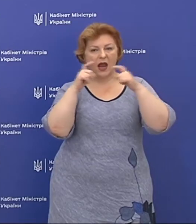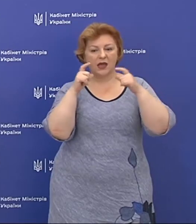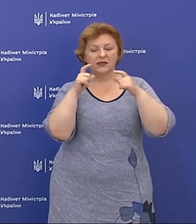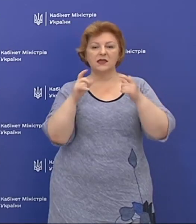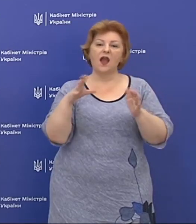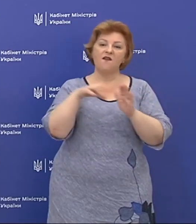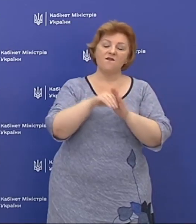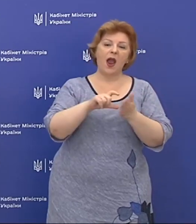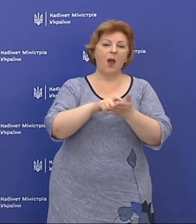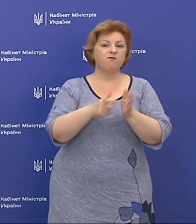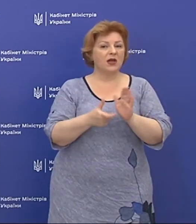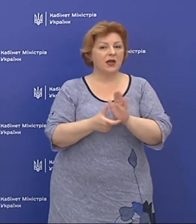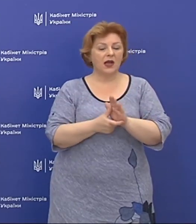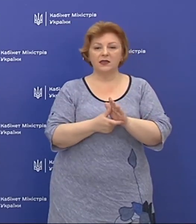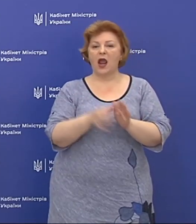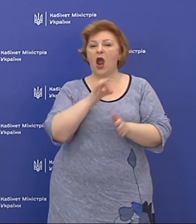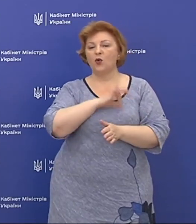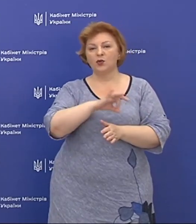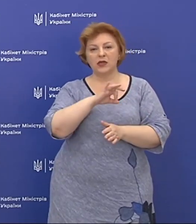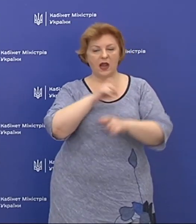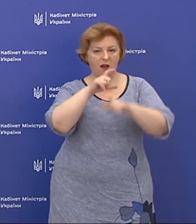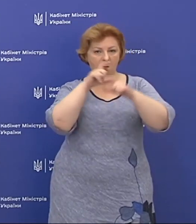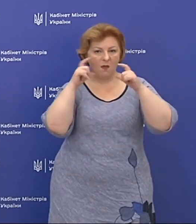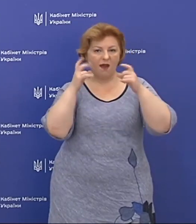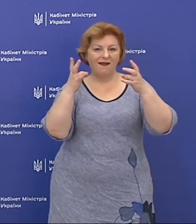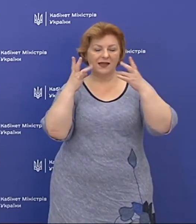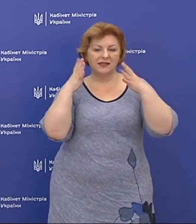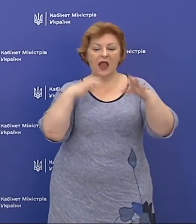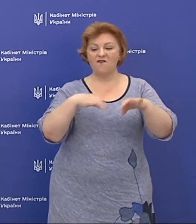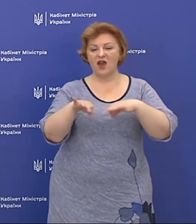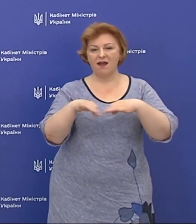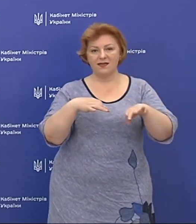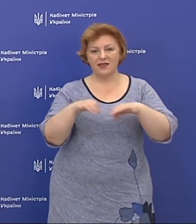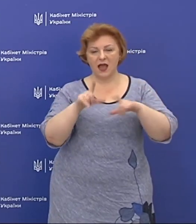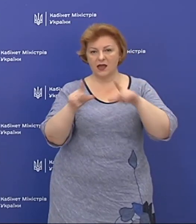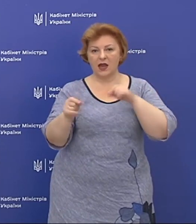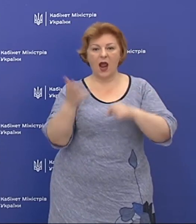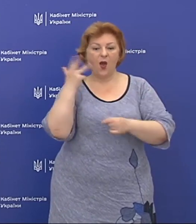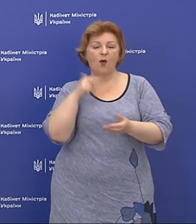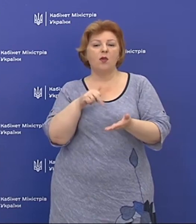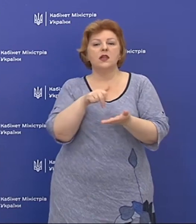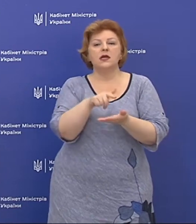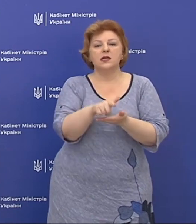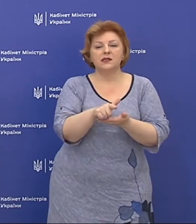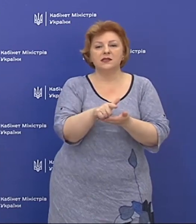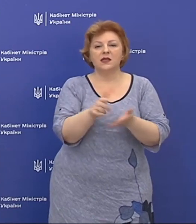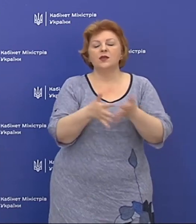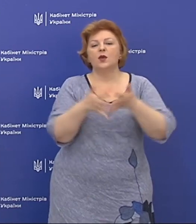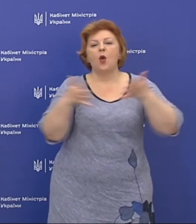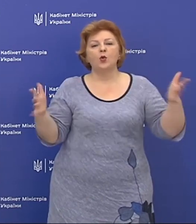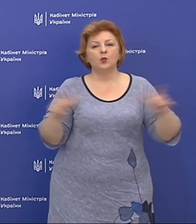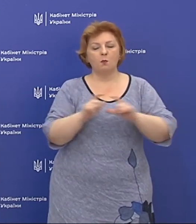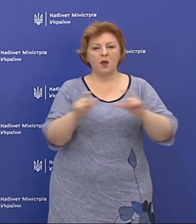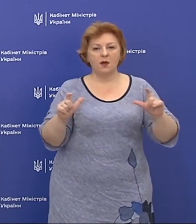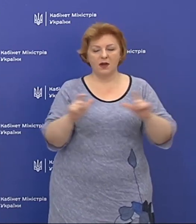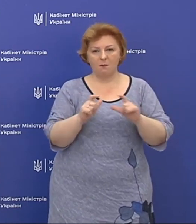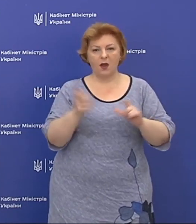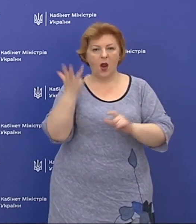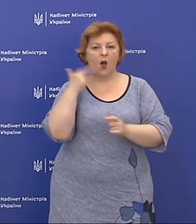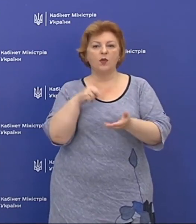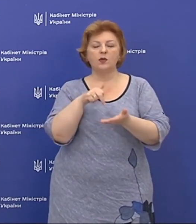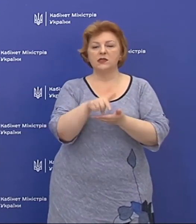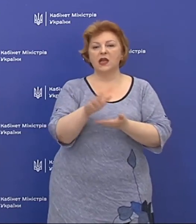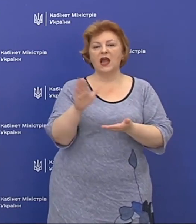приміщеннях, користування маскою в транспорті, користування маскою, коли ви заходите в супермаркет, коли ви заходите